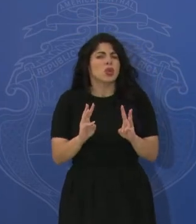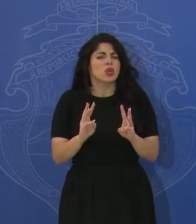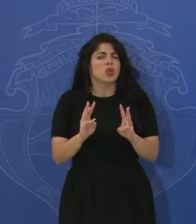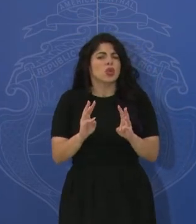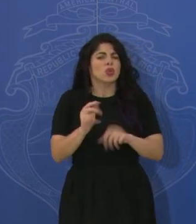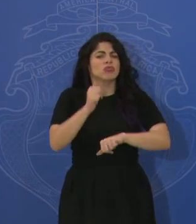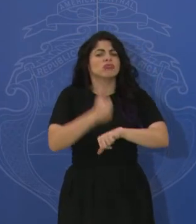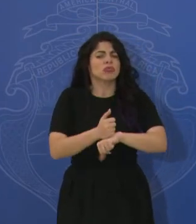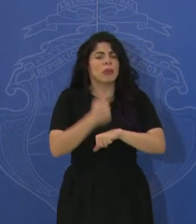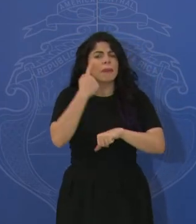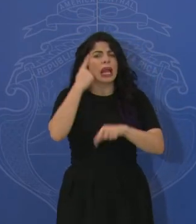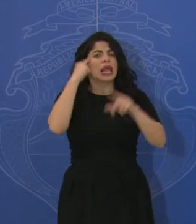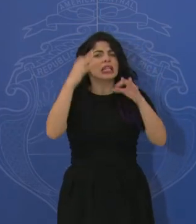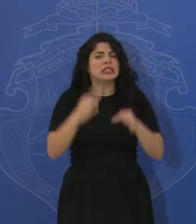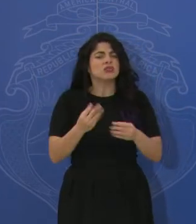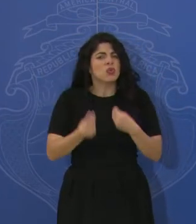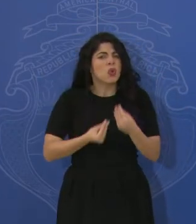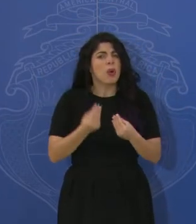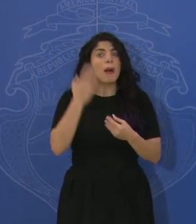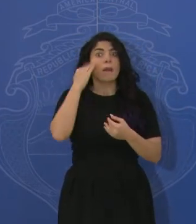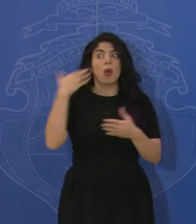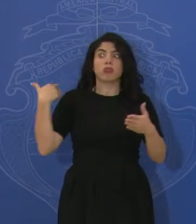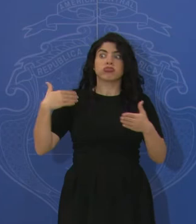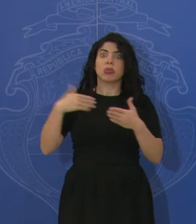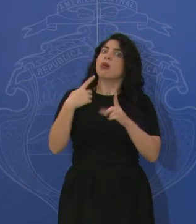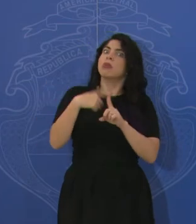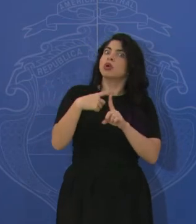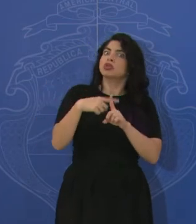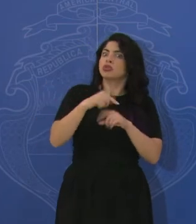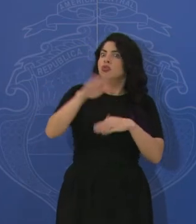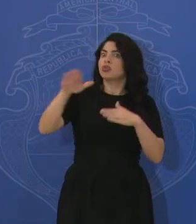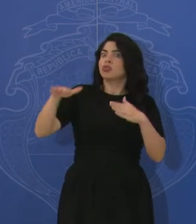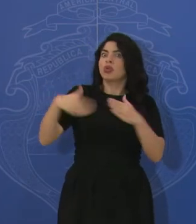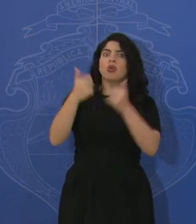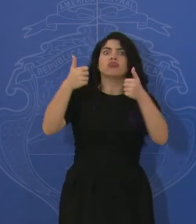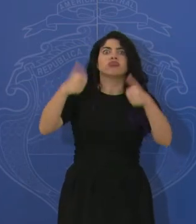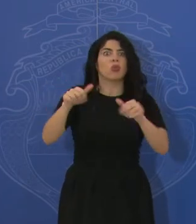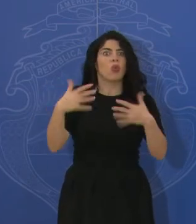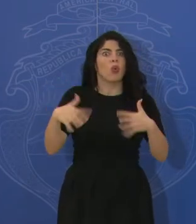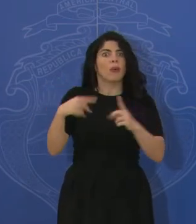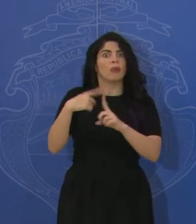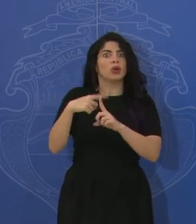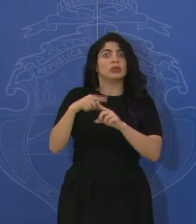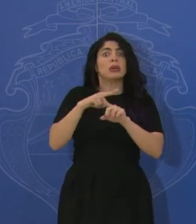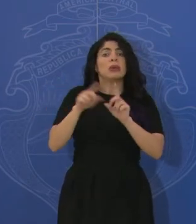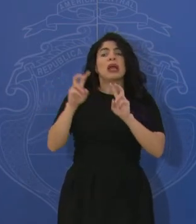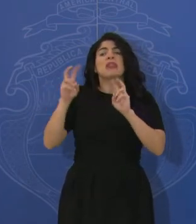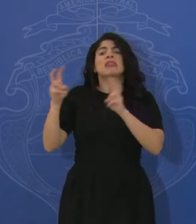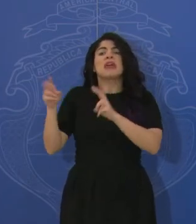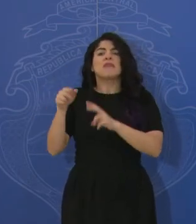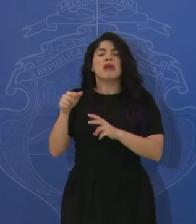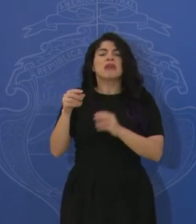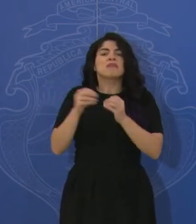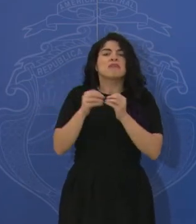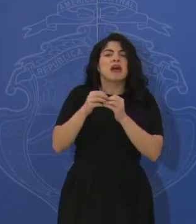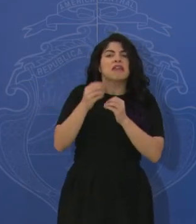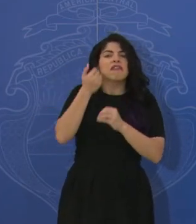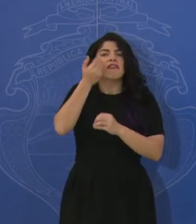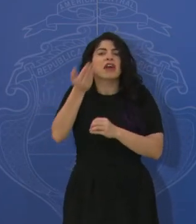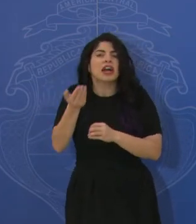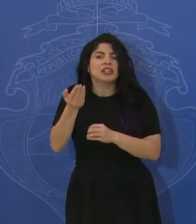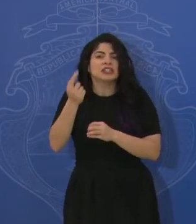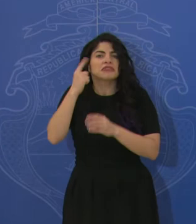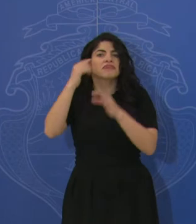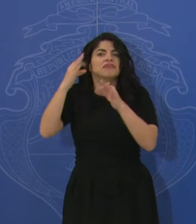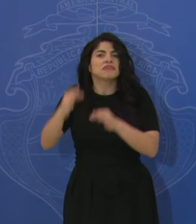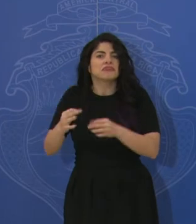toma de decisión? Porque ha sido muy positivo que todo ha sido por consenso, pero tal vez estos han sido temas más potables de tomar por consenso. Pero